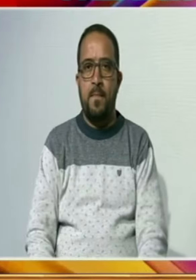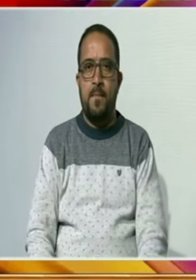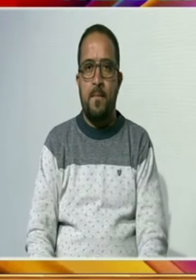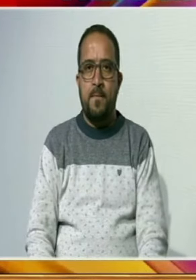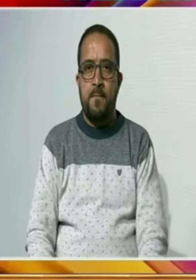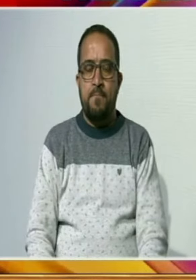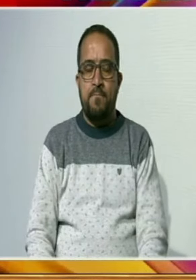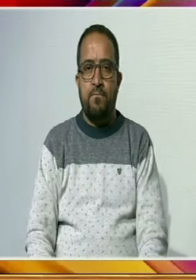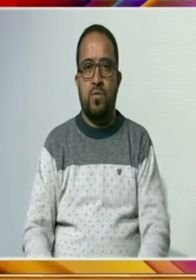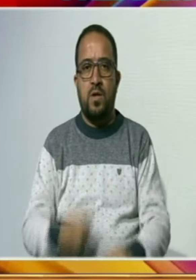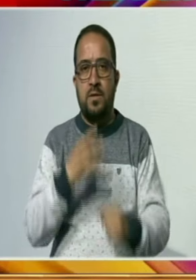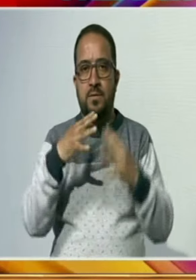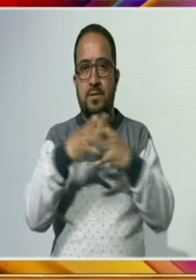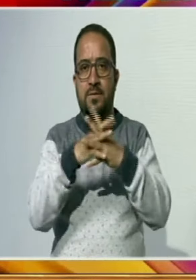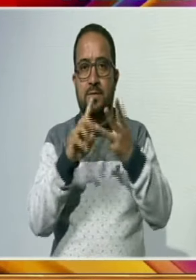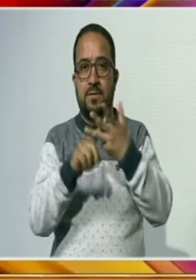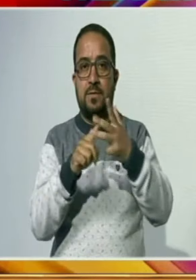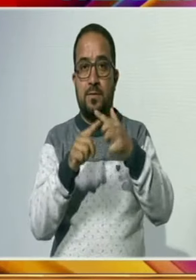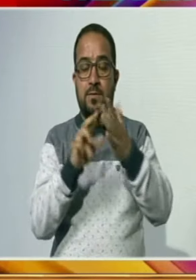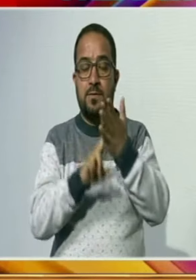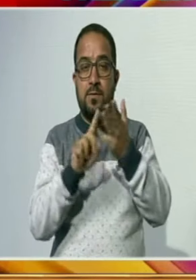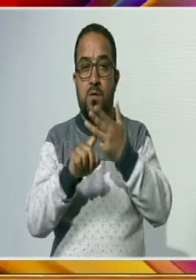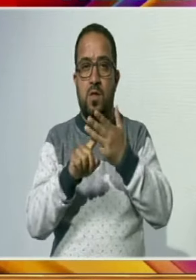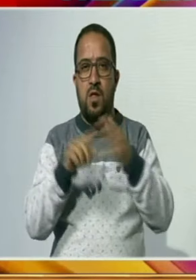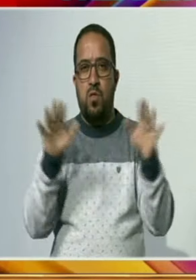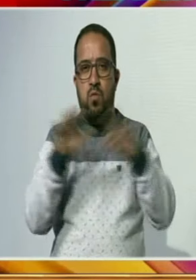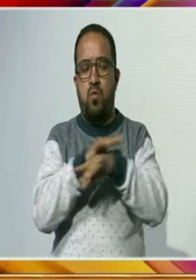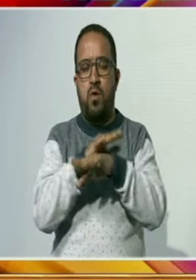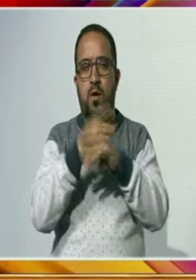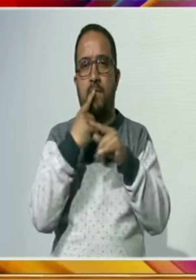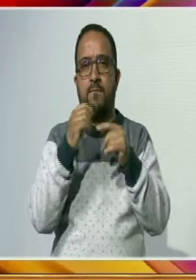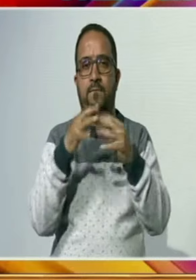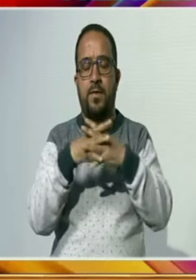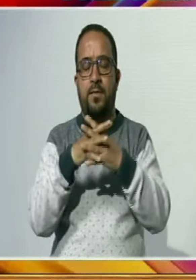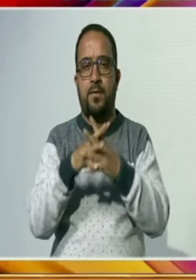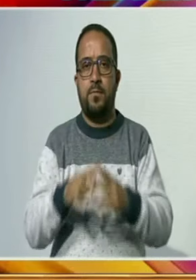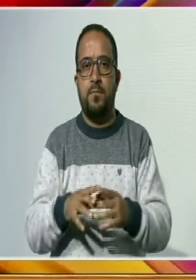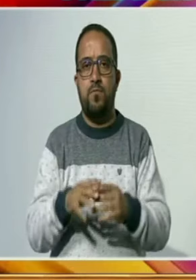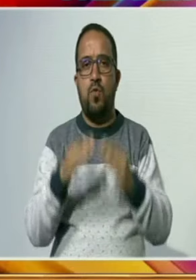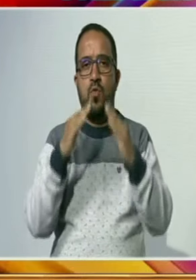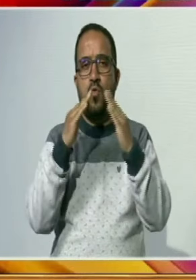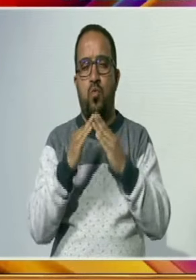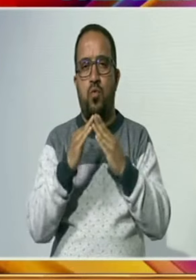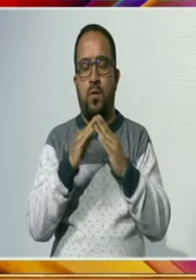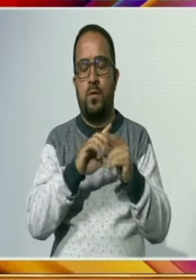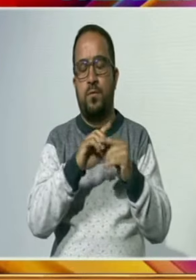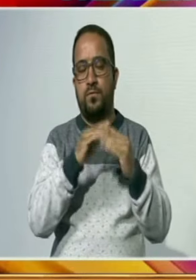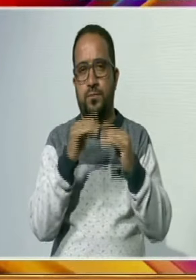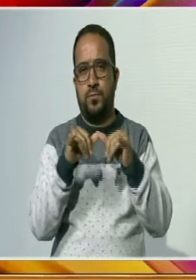محکمہ موسمیات نے ناسازگار موسم رہنے کے پیش نظر